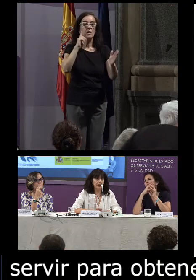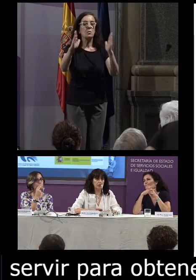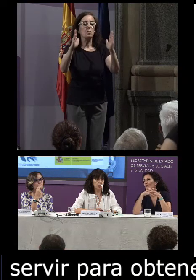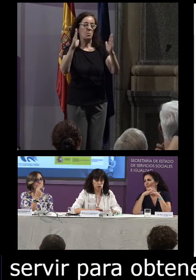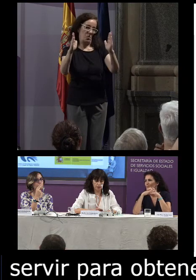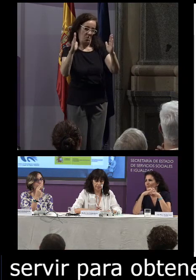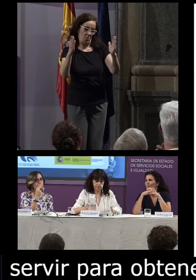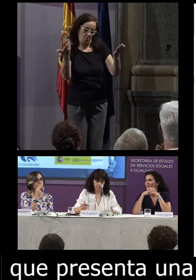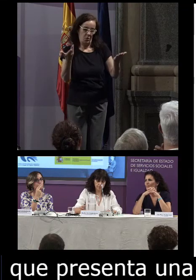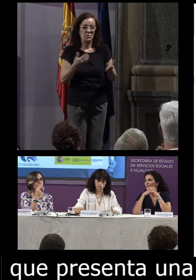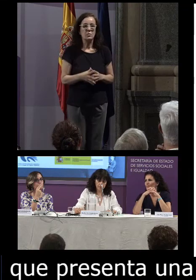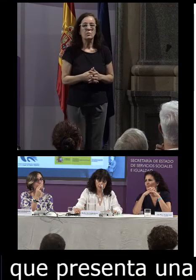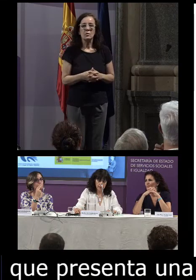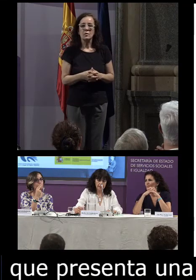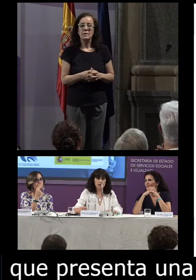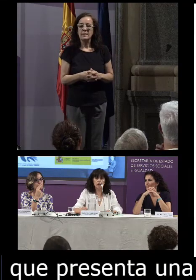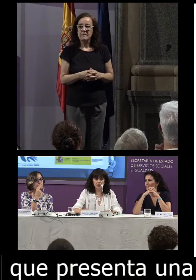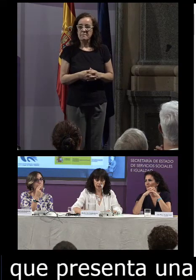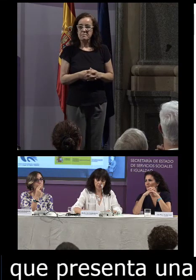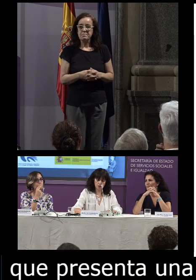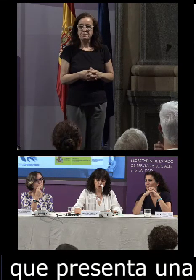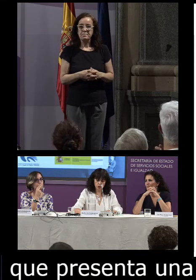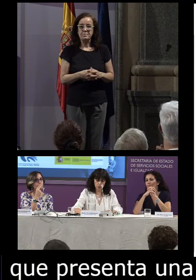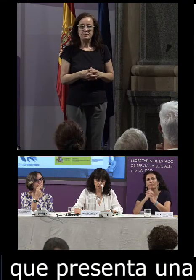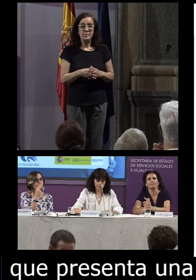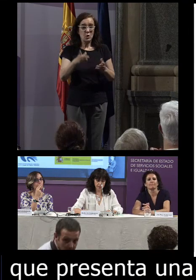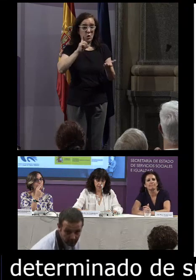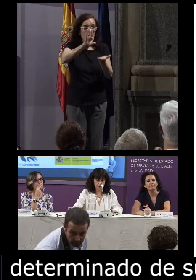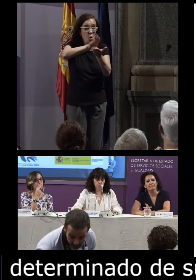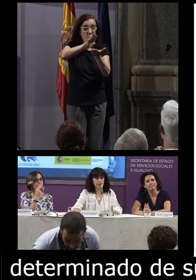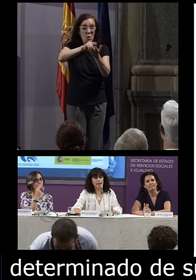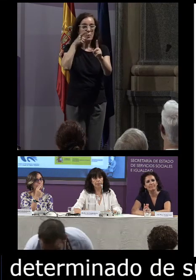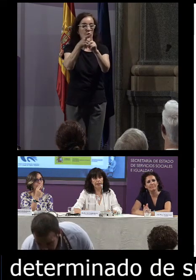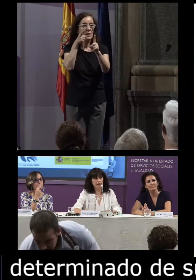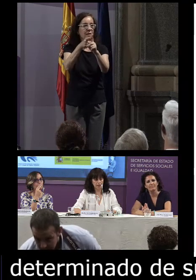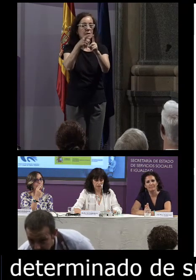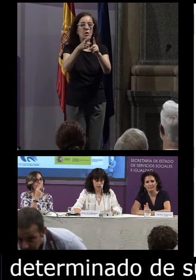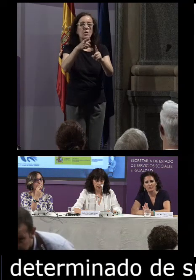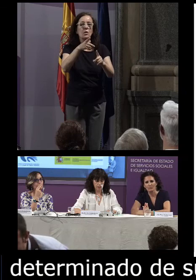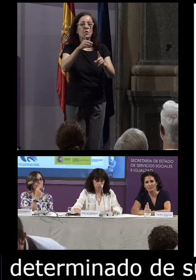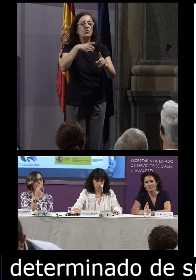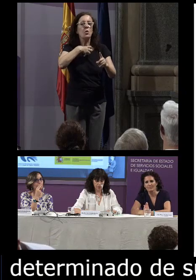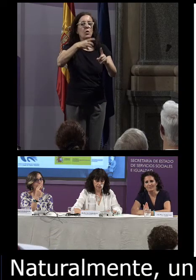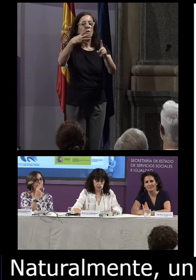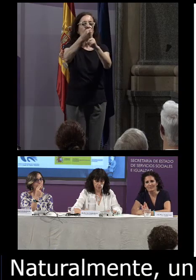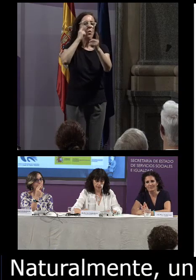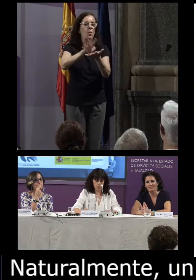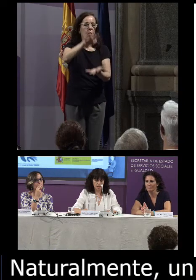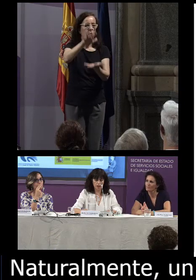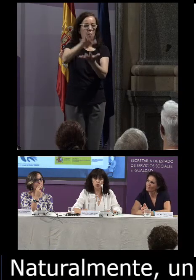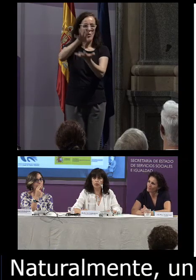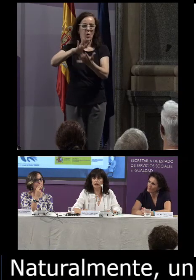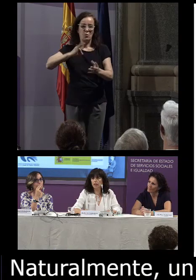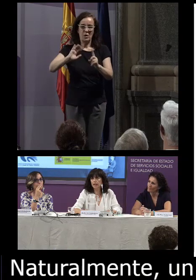determinado de su historia naturalmente un corpus de referencia no puede aspirar a los volúmenes que se pueden